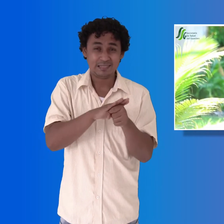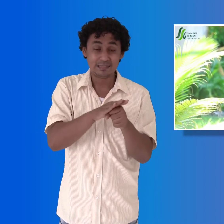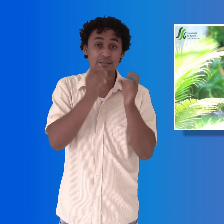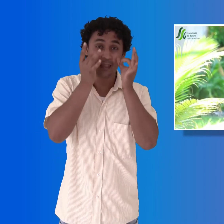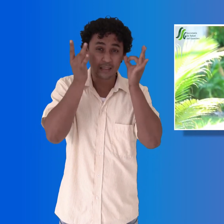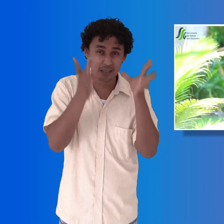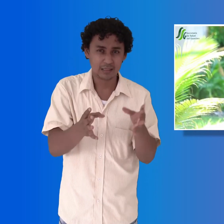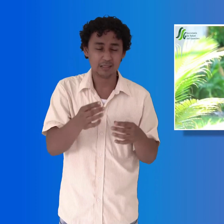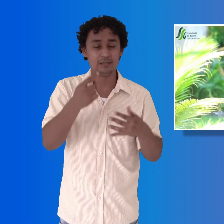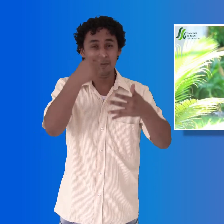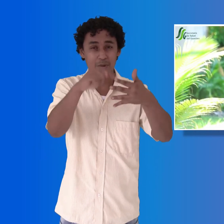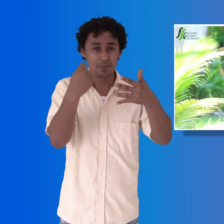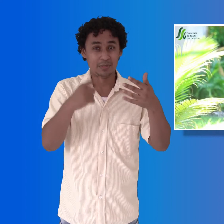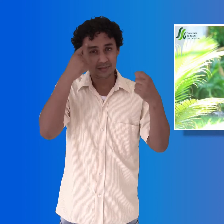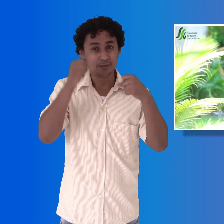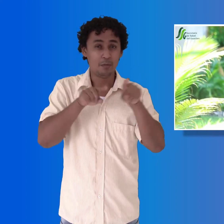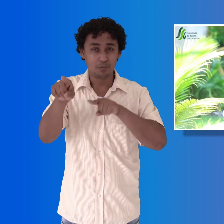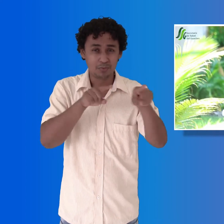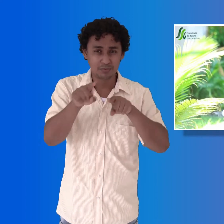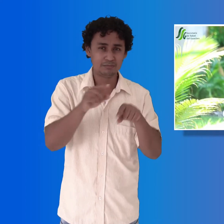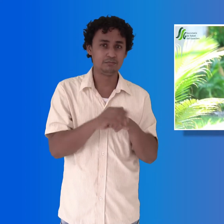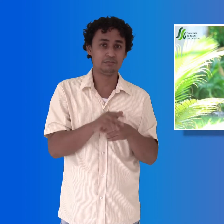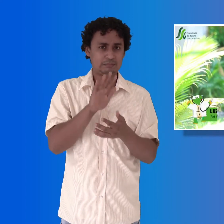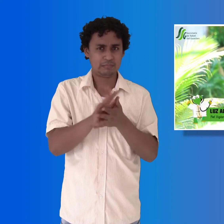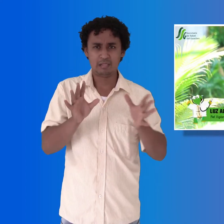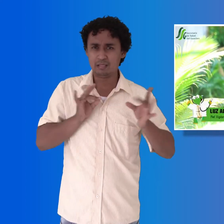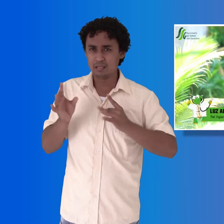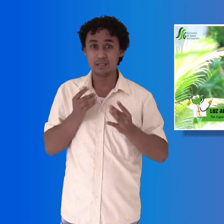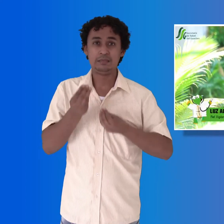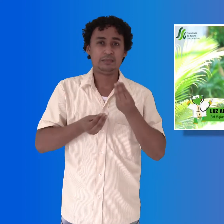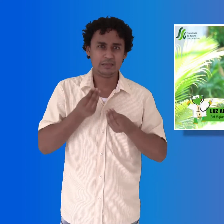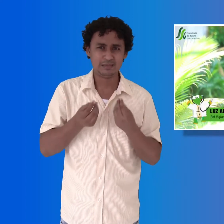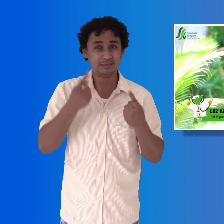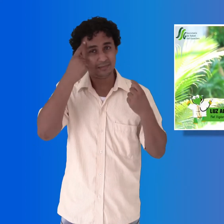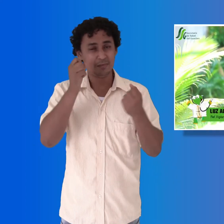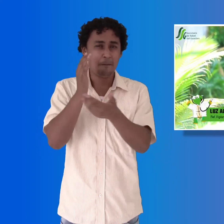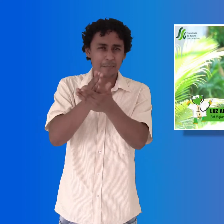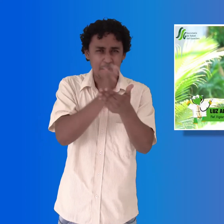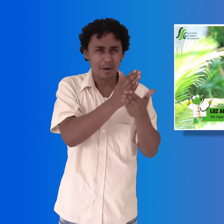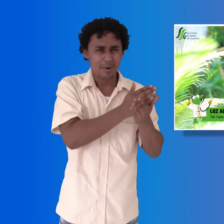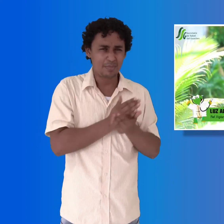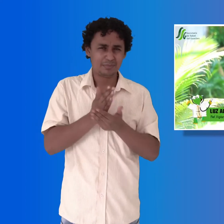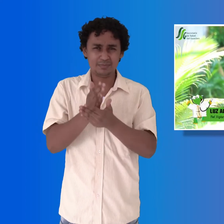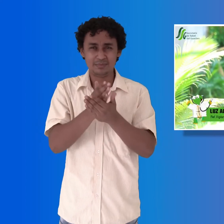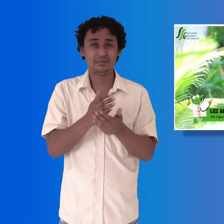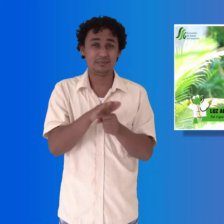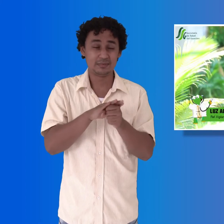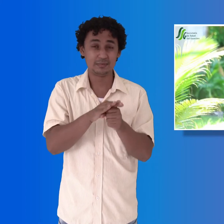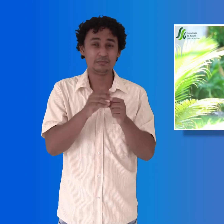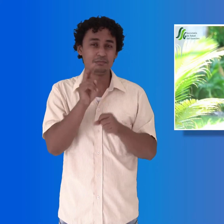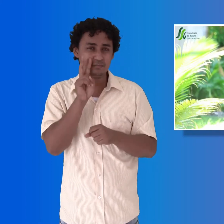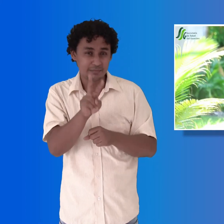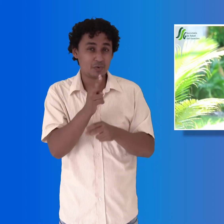Copsagua, Remanso, Santa Rosita, Comuneros, Primero de Mayo, Progreso y La Granja. Situación que es importante tener en cuenta la comunidad